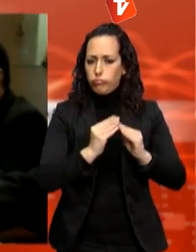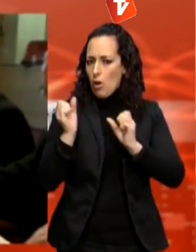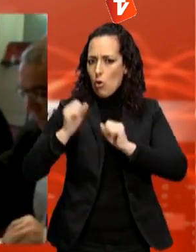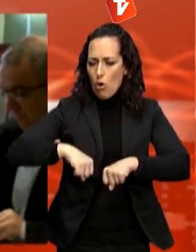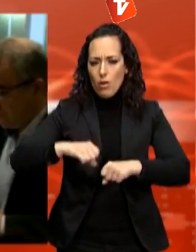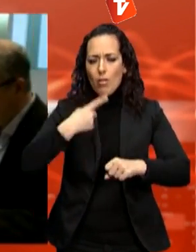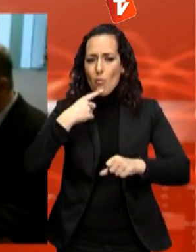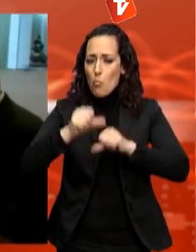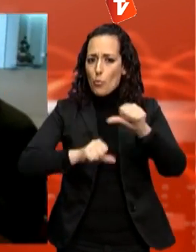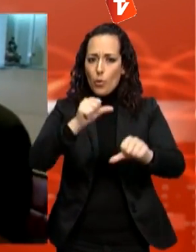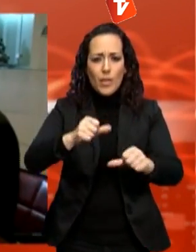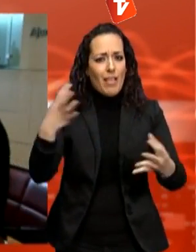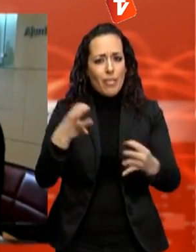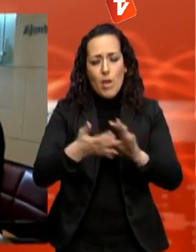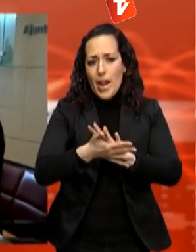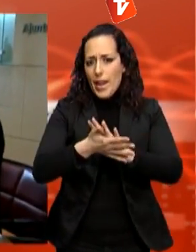necessàries de forma immediata.